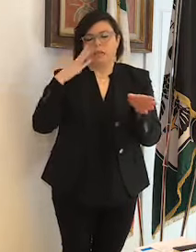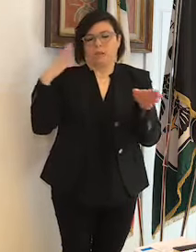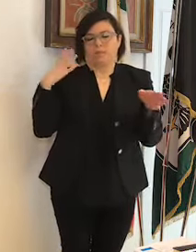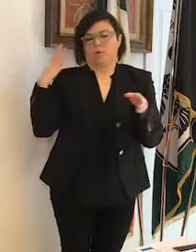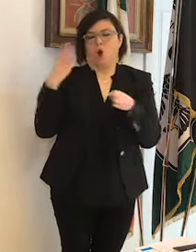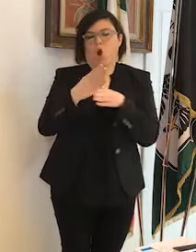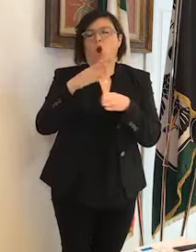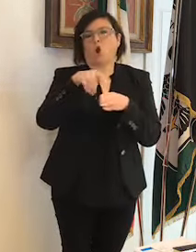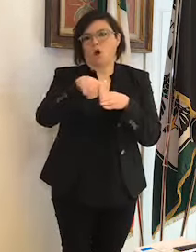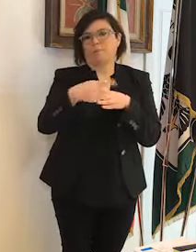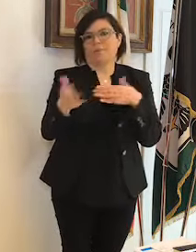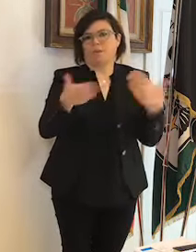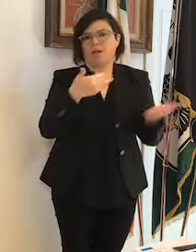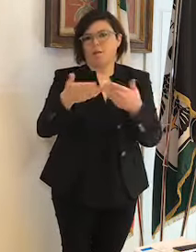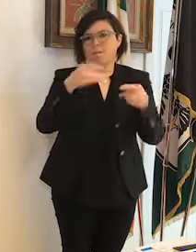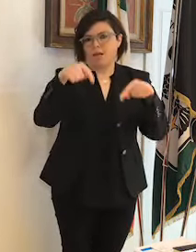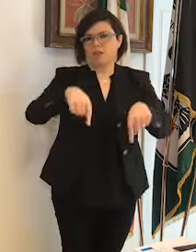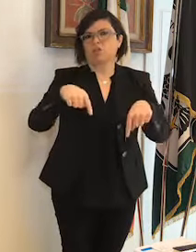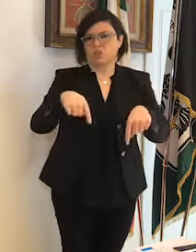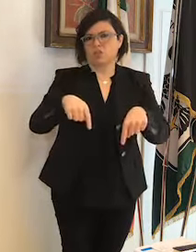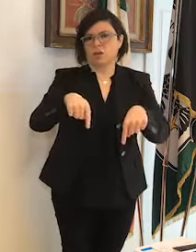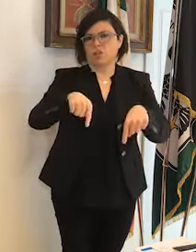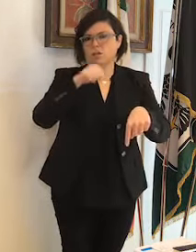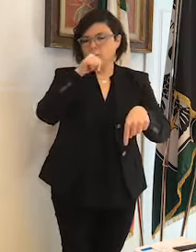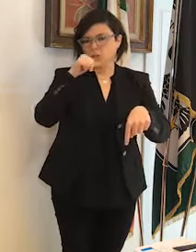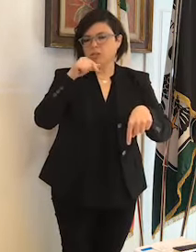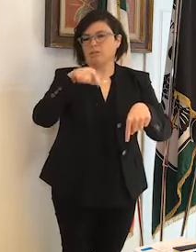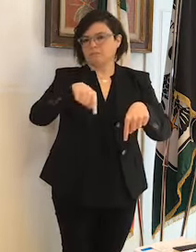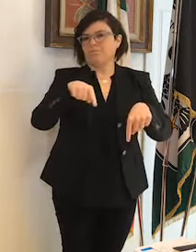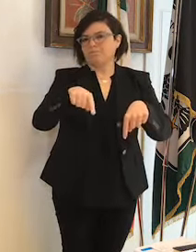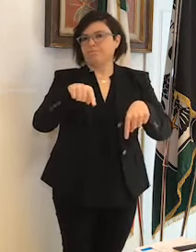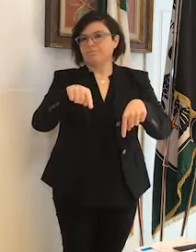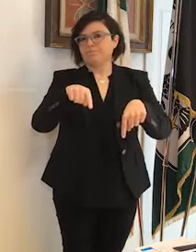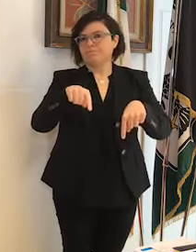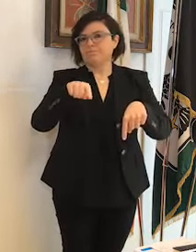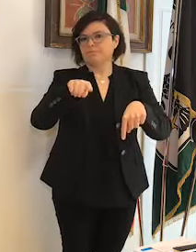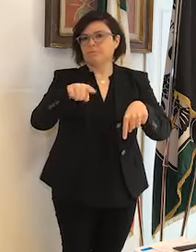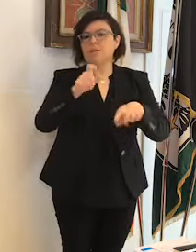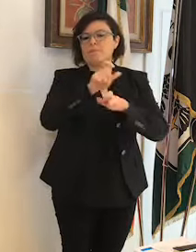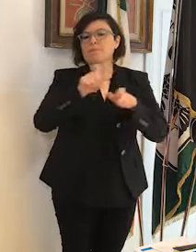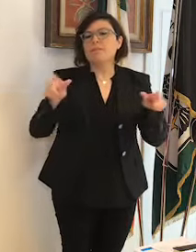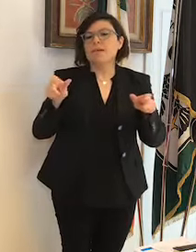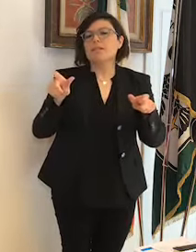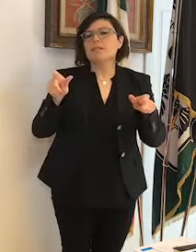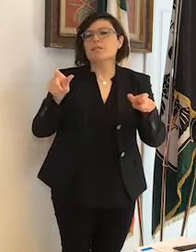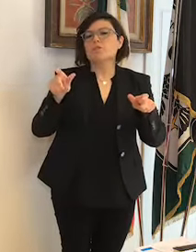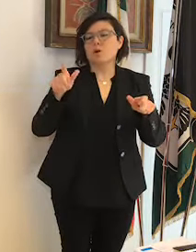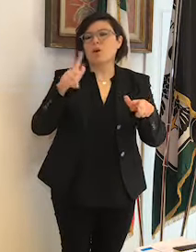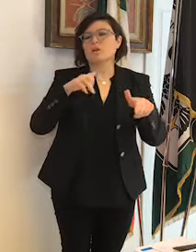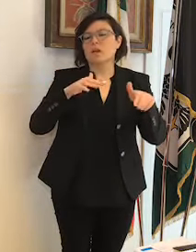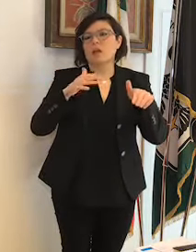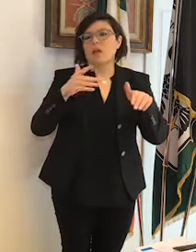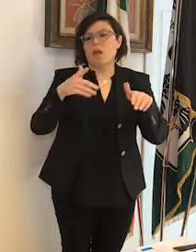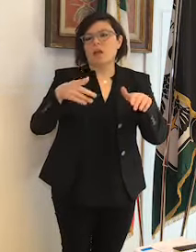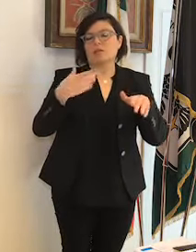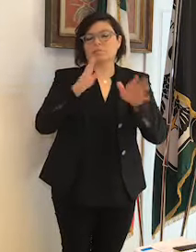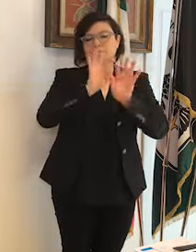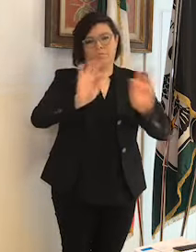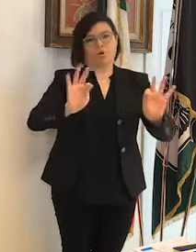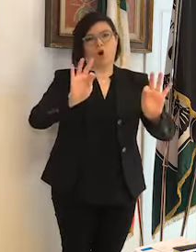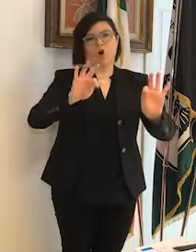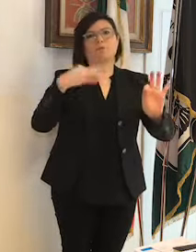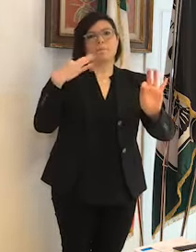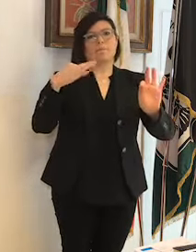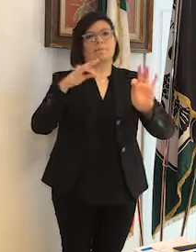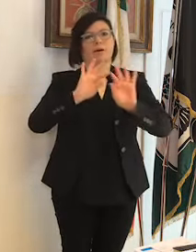questa emergenza e quindi c'è bisogno di persone all'altezza preparate come